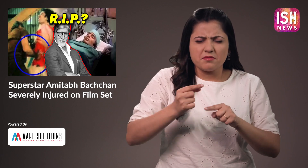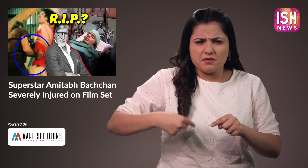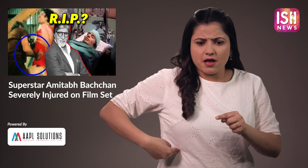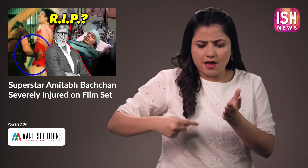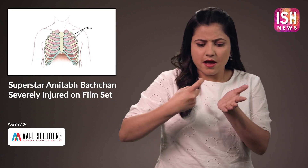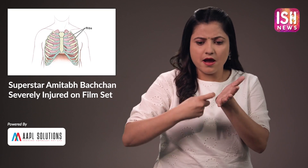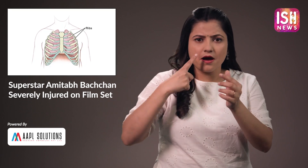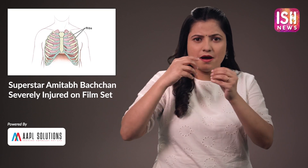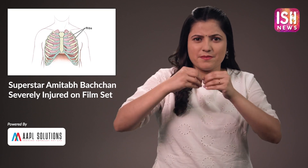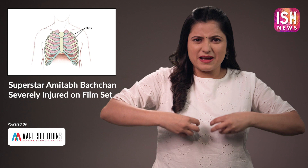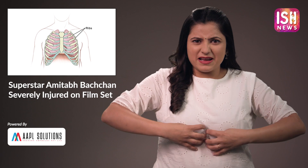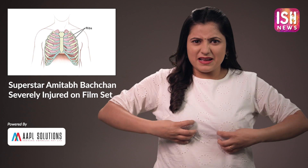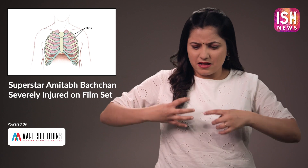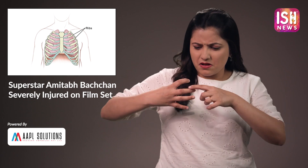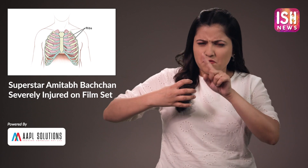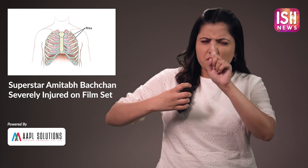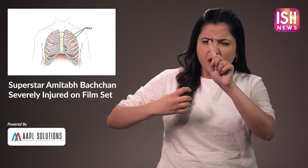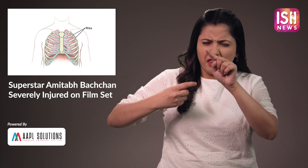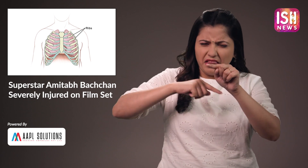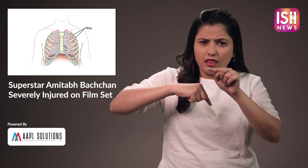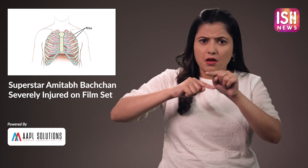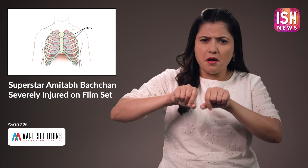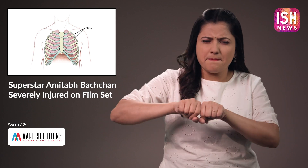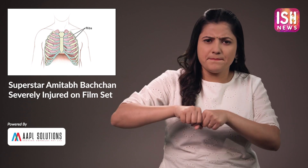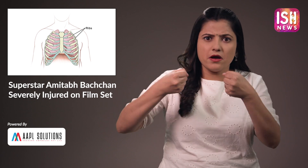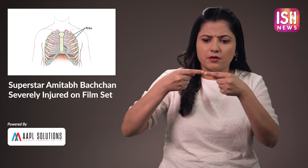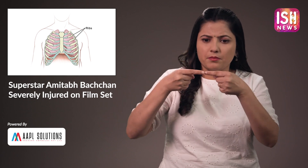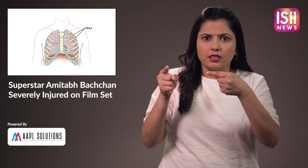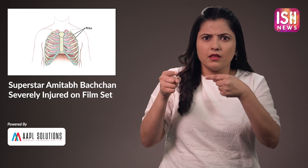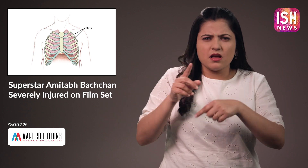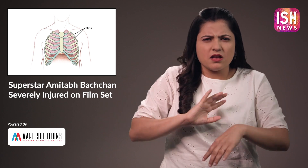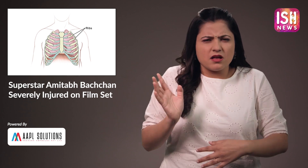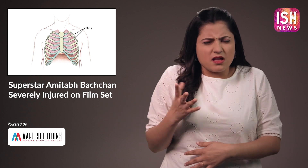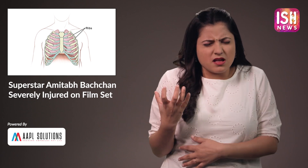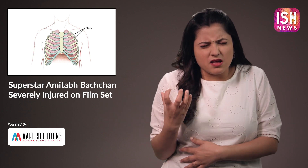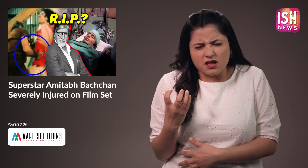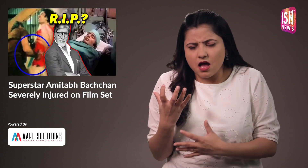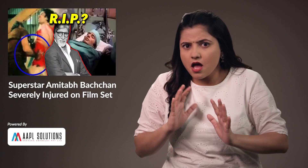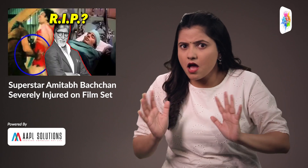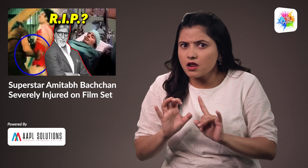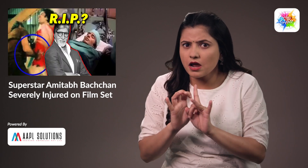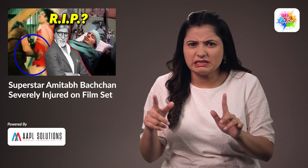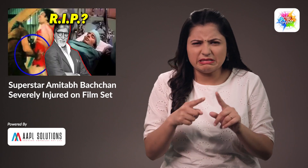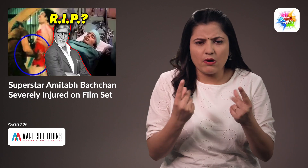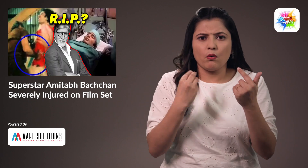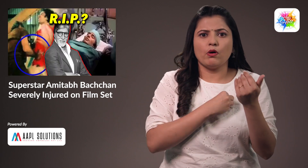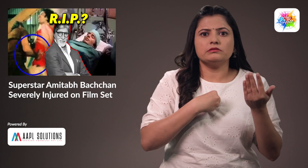मैं एक पसली उपस्ती के तूटने और एक मास पेशी के फटने से घायल हो गया मुझे